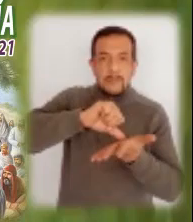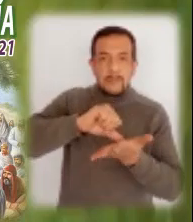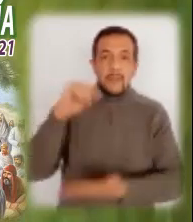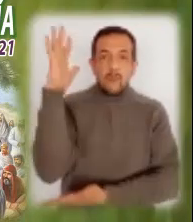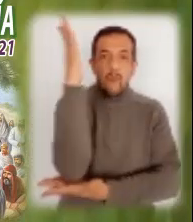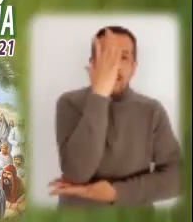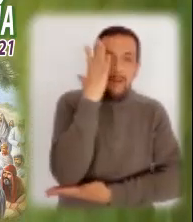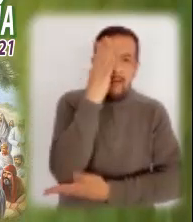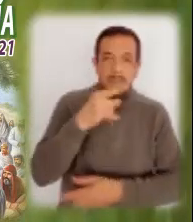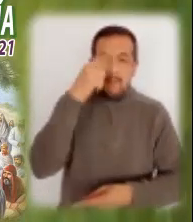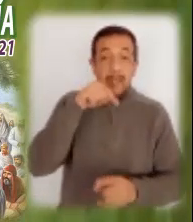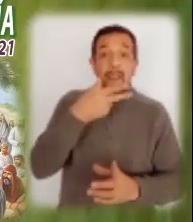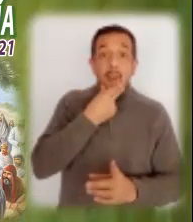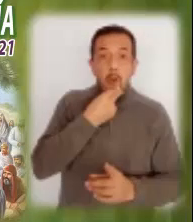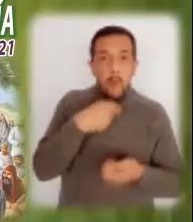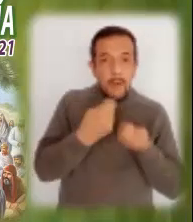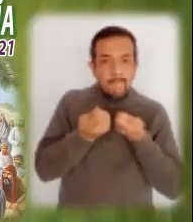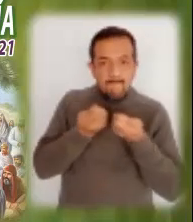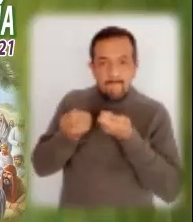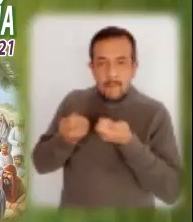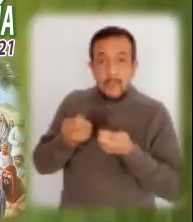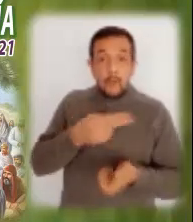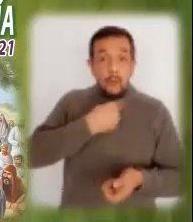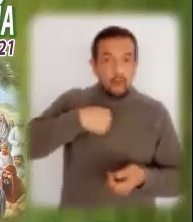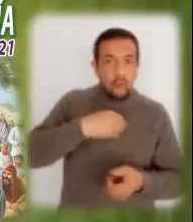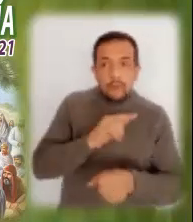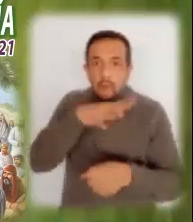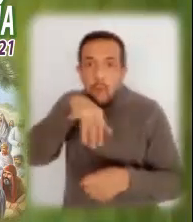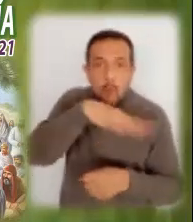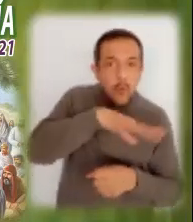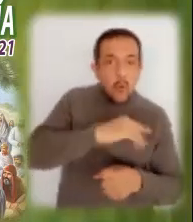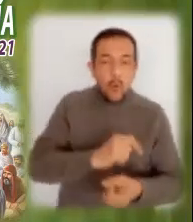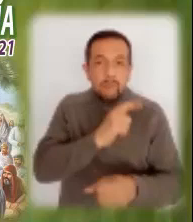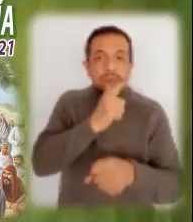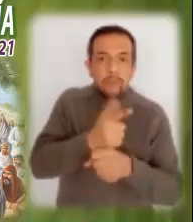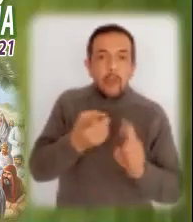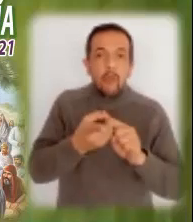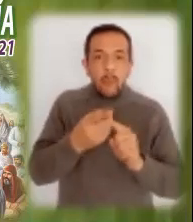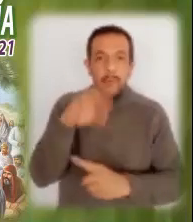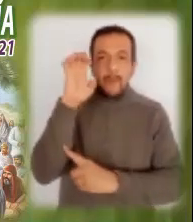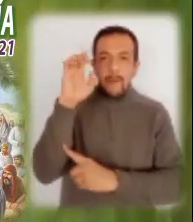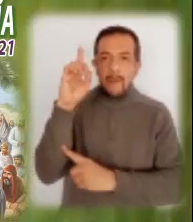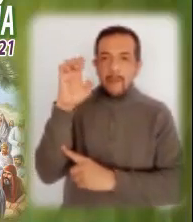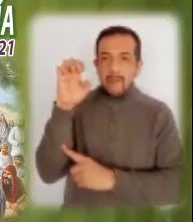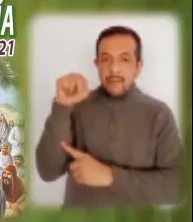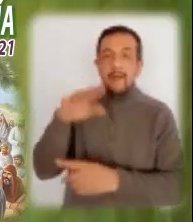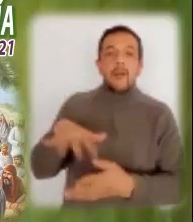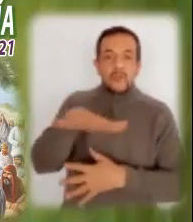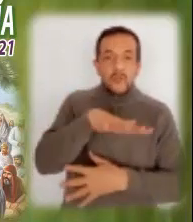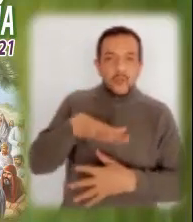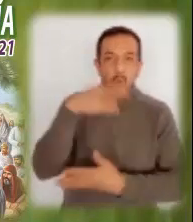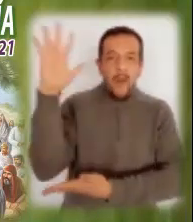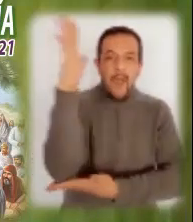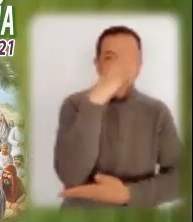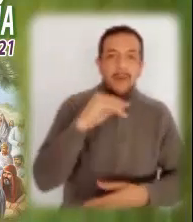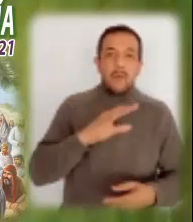lo cultive. Es inútil buscar el lugar exacto del Edén. Es una forma simbólica de narrarnos